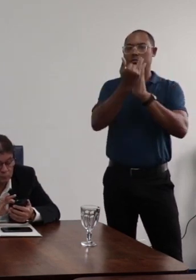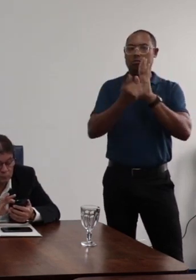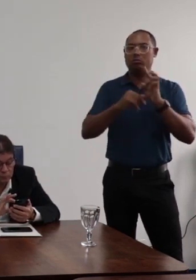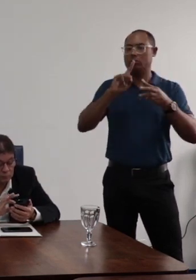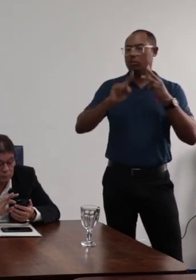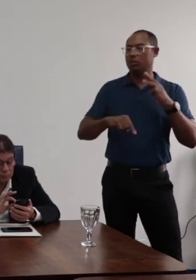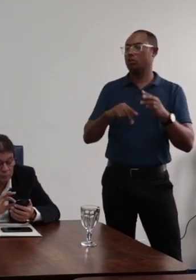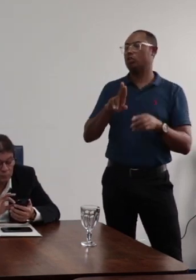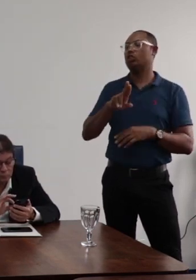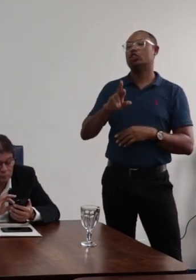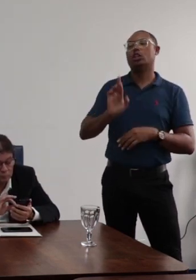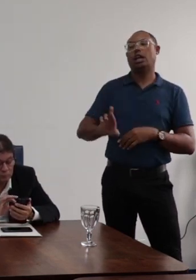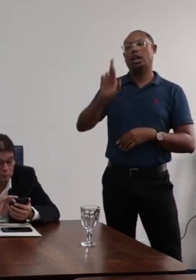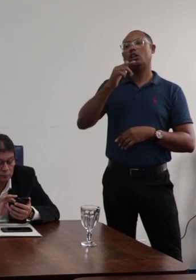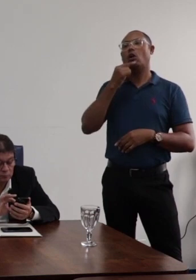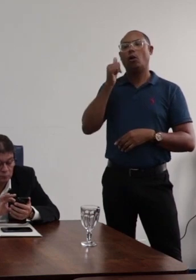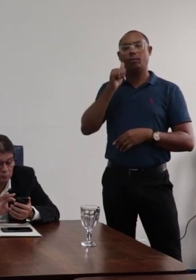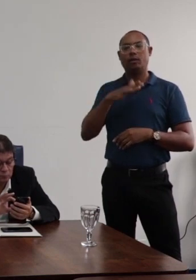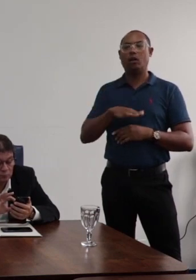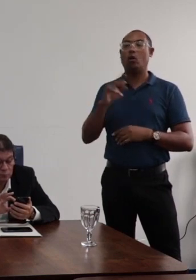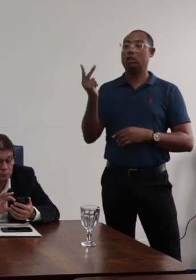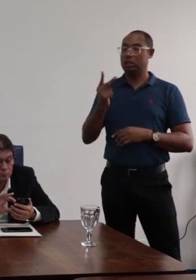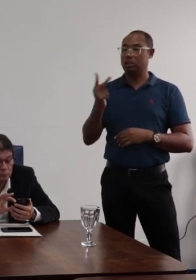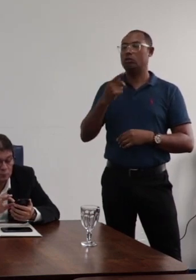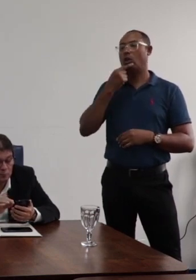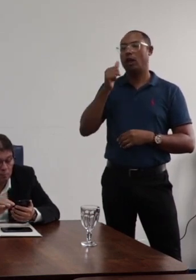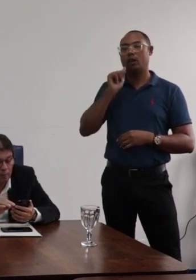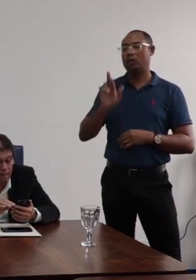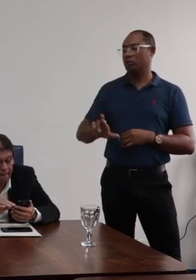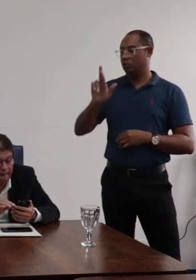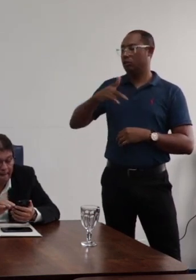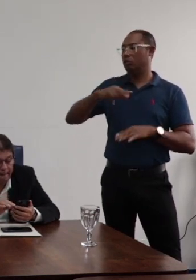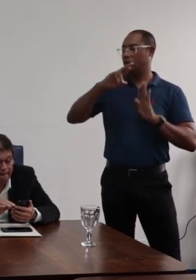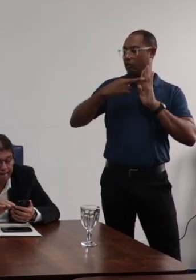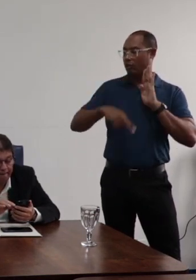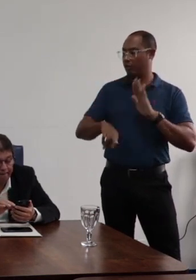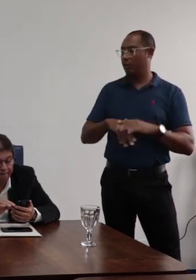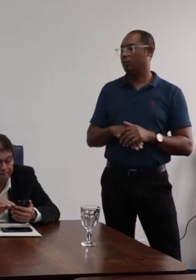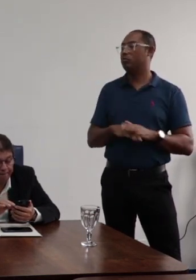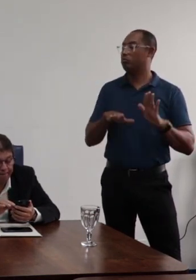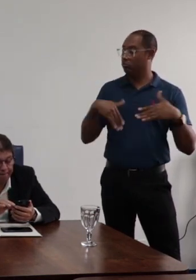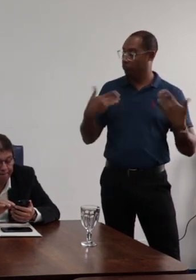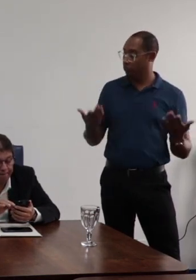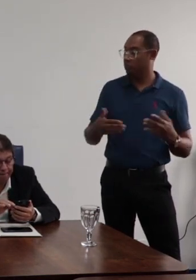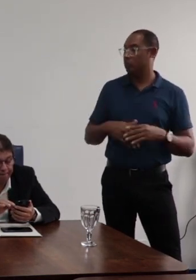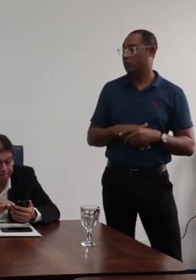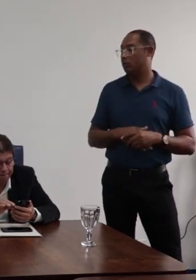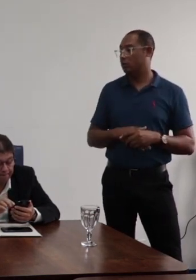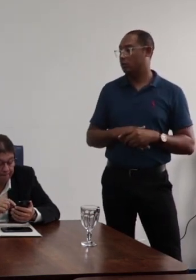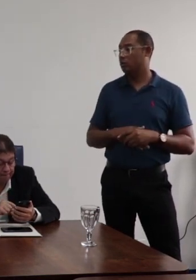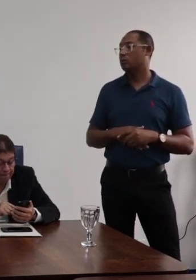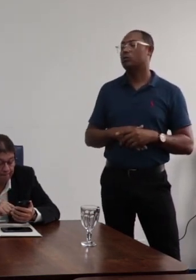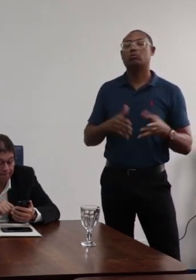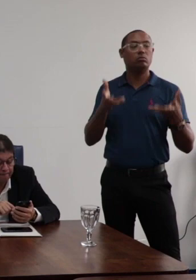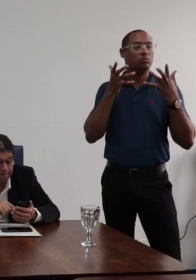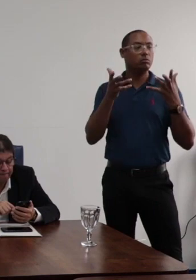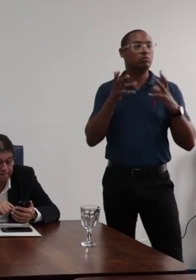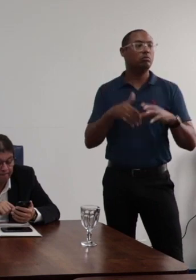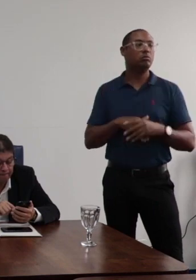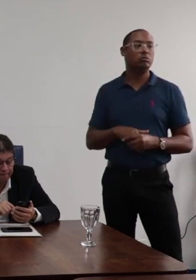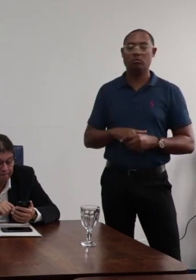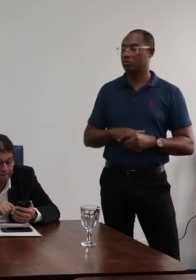a nomeação de reitor, reitora, vice-reitor, vice-reitora da UFRB. Então, nesse quesito, eu gostaria de,